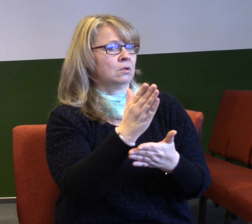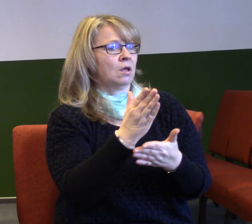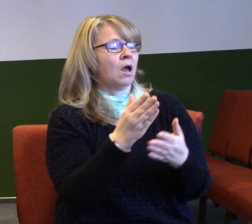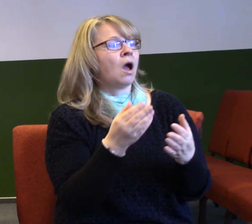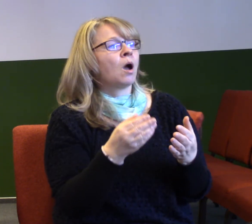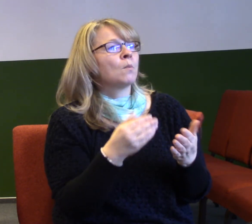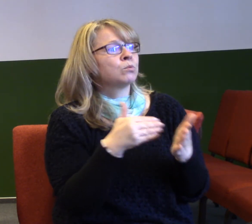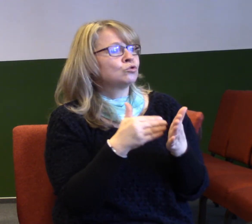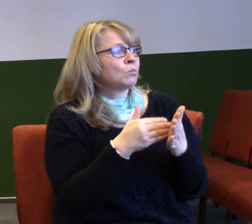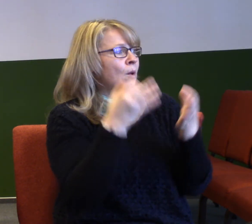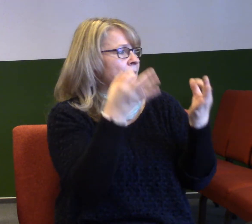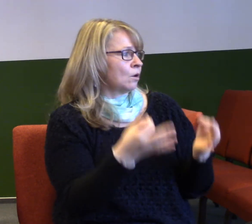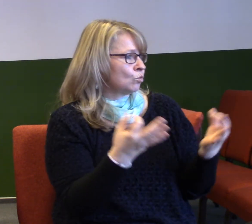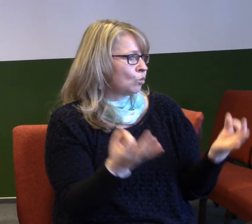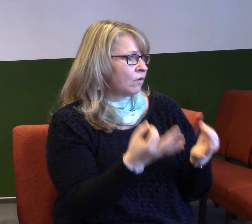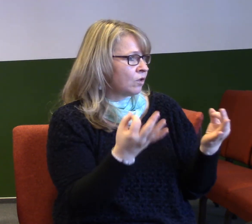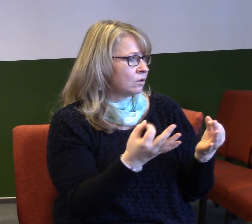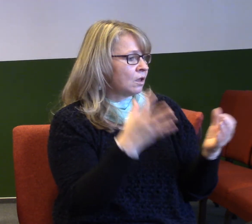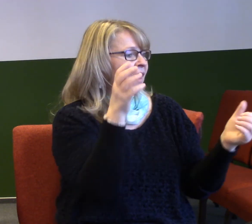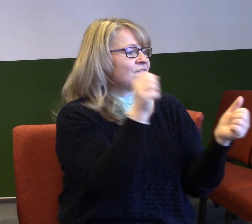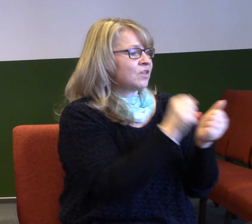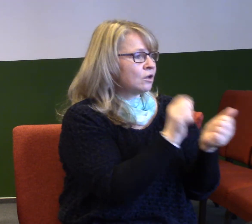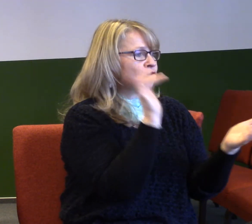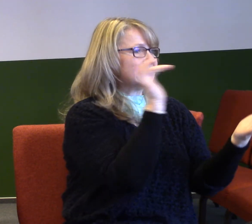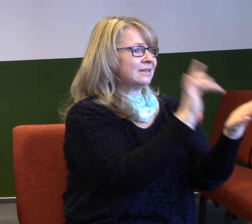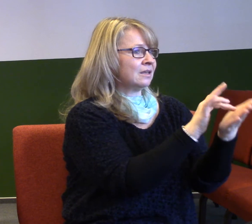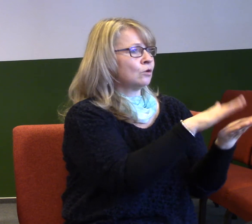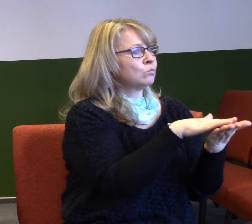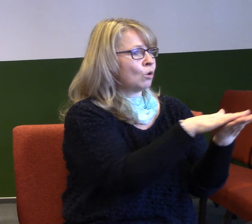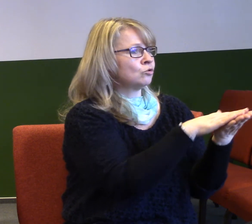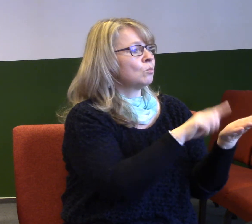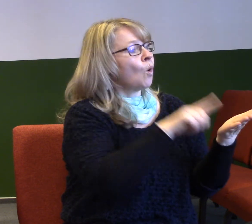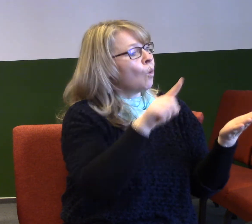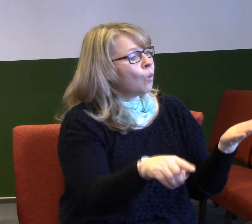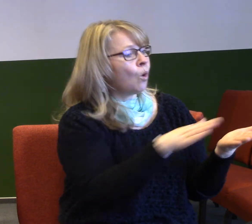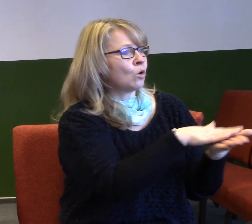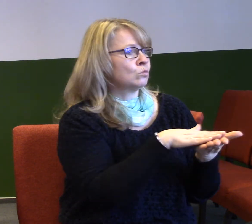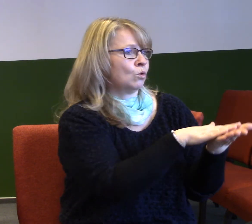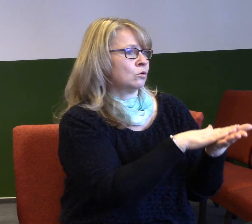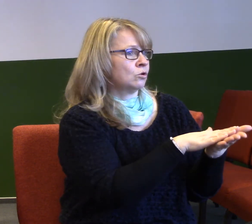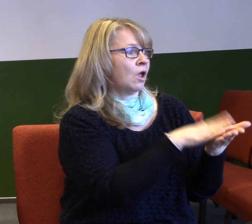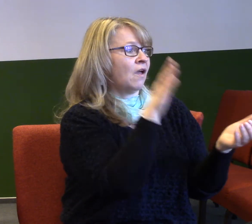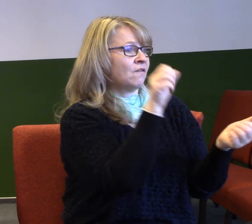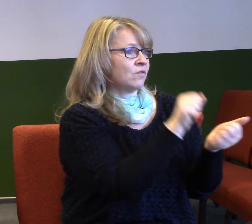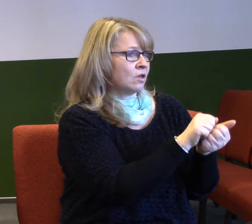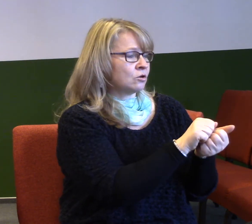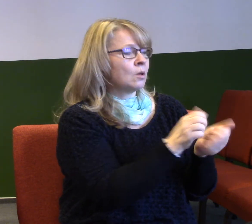že lidé společně uvěří v nějaký cíl, nějaký úkol, v něco. Třeba když manžele uvěří, že